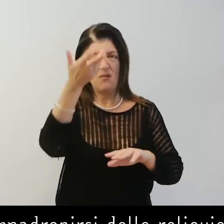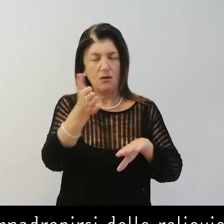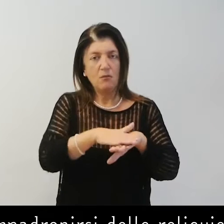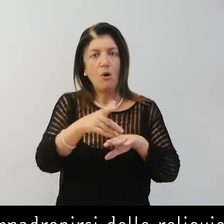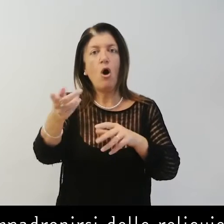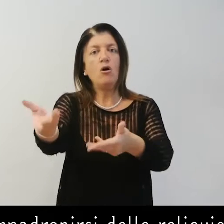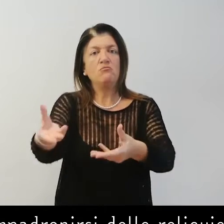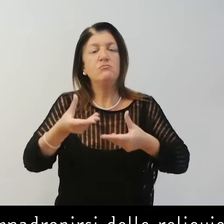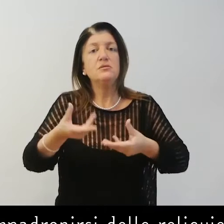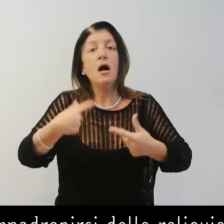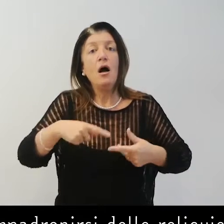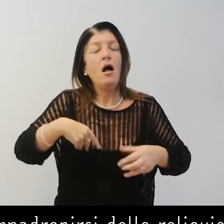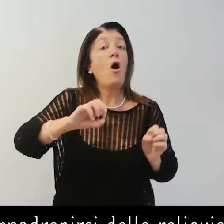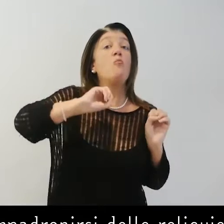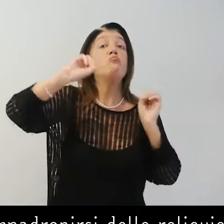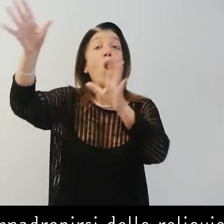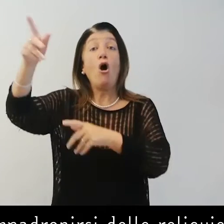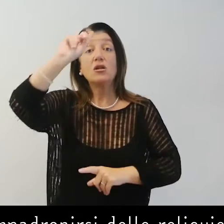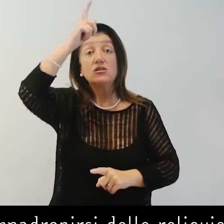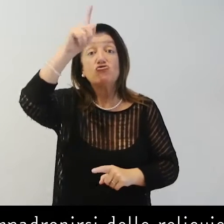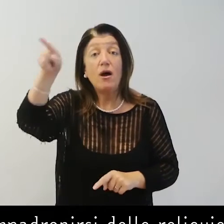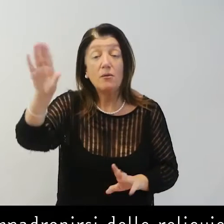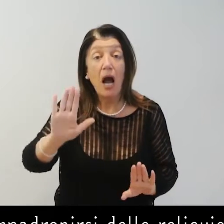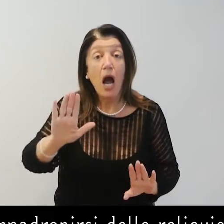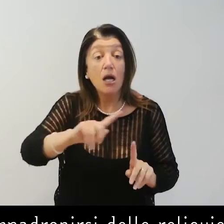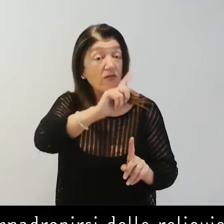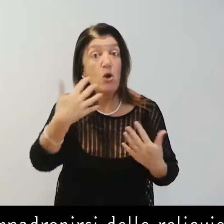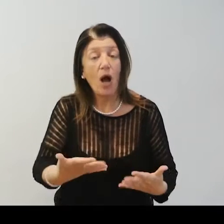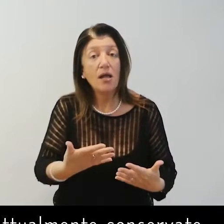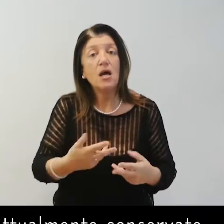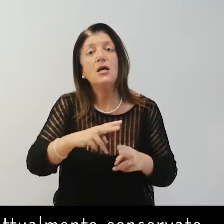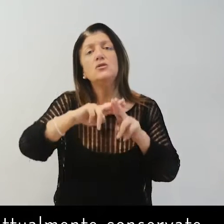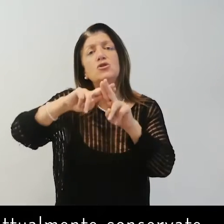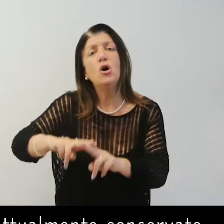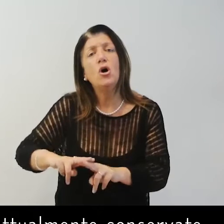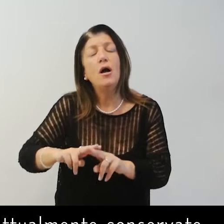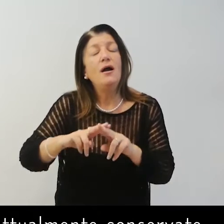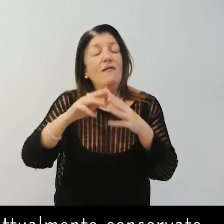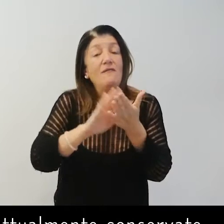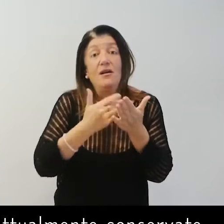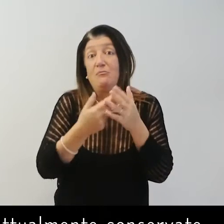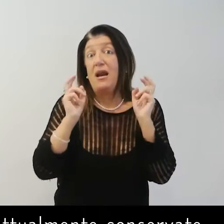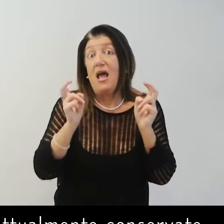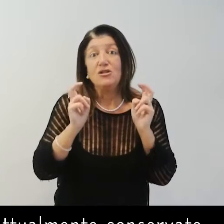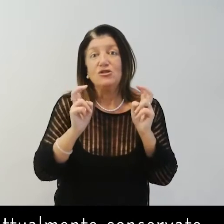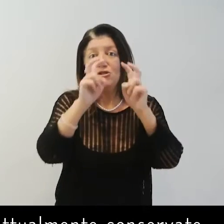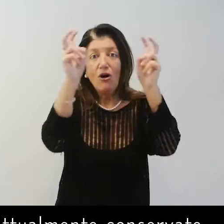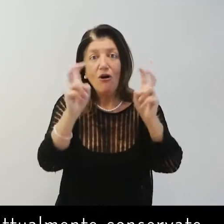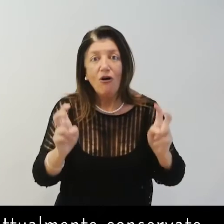che finirono così nell'uomo della città tedesca, attualmente conservate in un prezioso reliquiario.